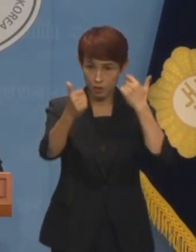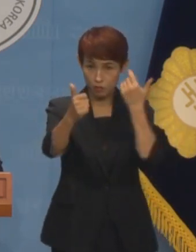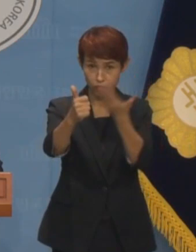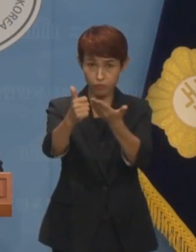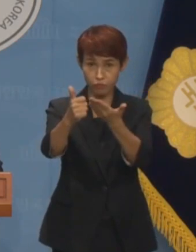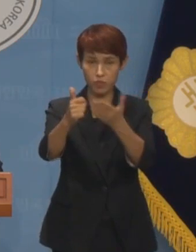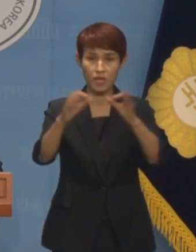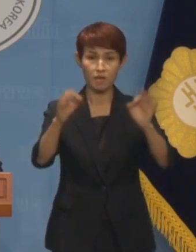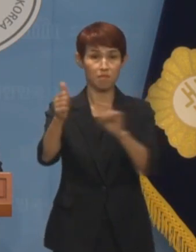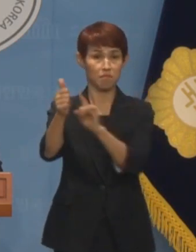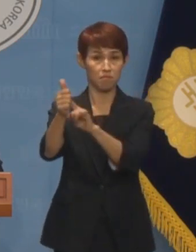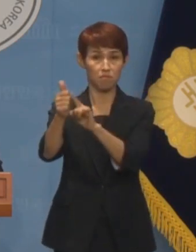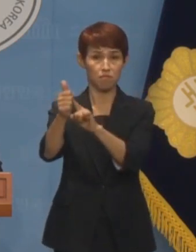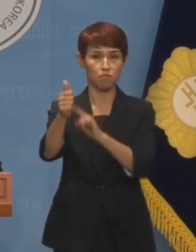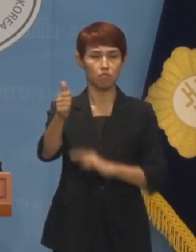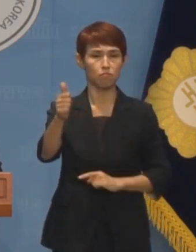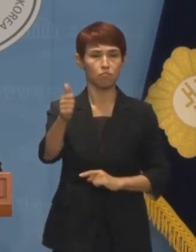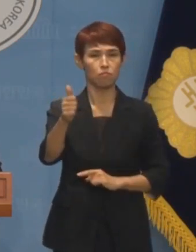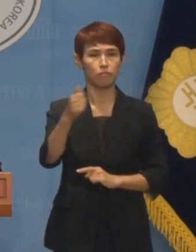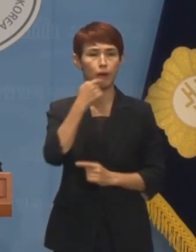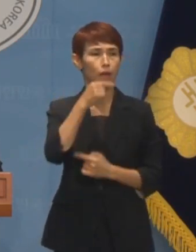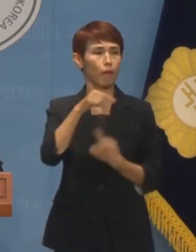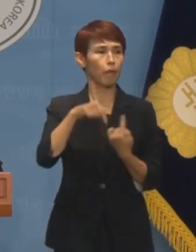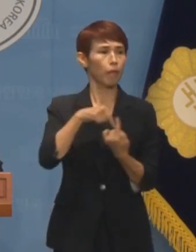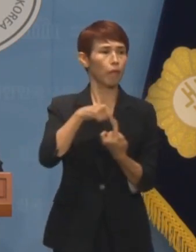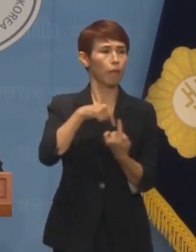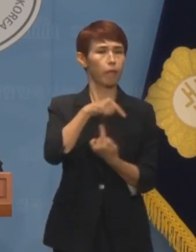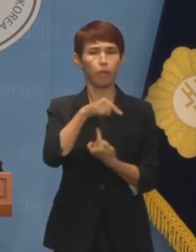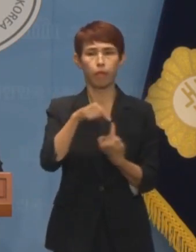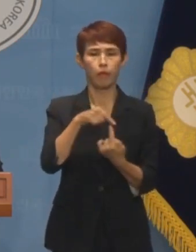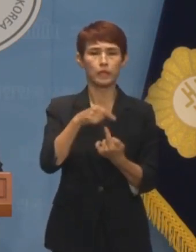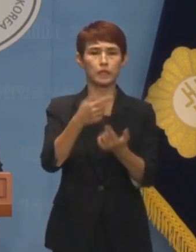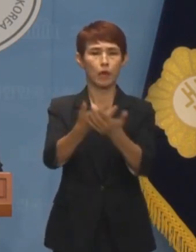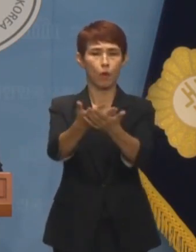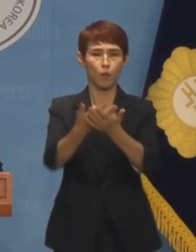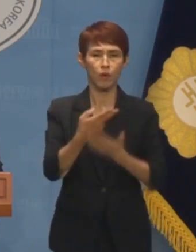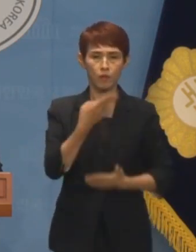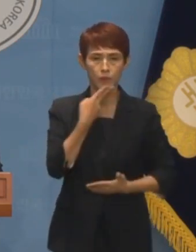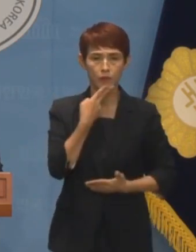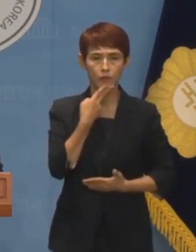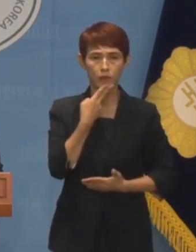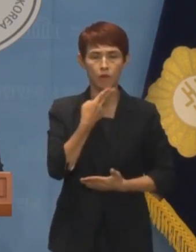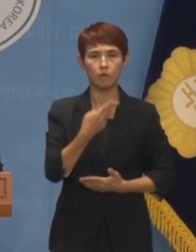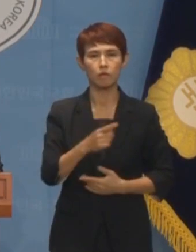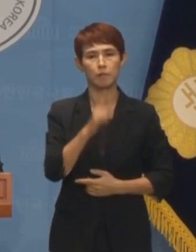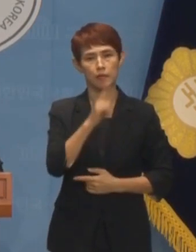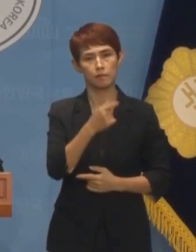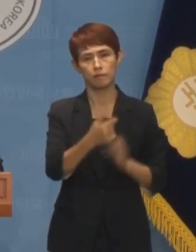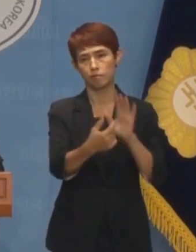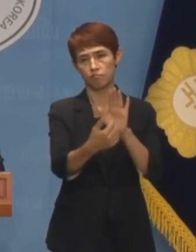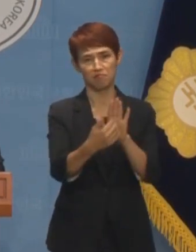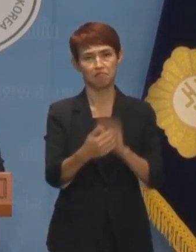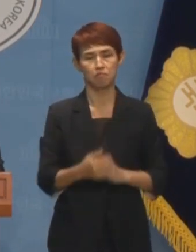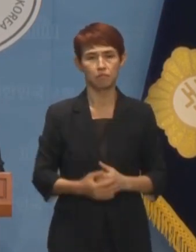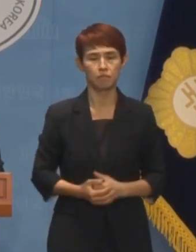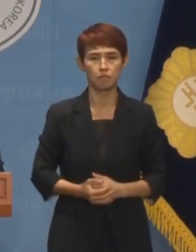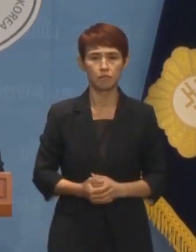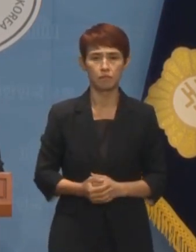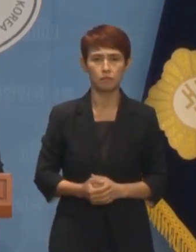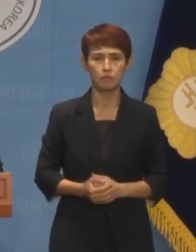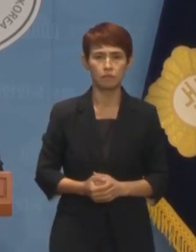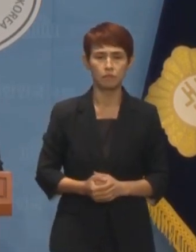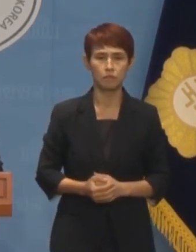김태규 직무대행은 횡설, 수설, 자료 제출과 증언을 거부했습니다. 청문회